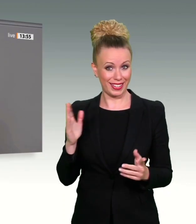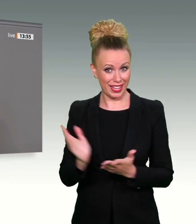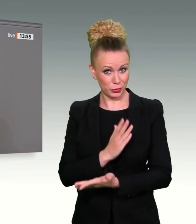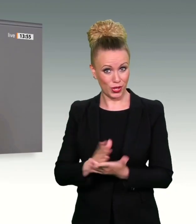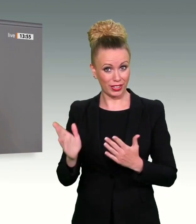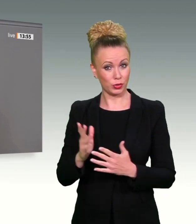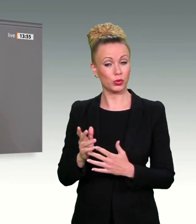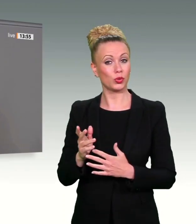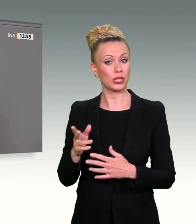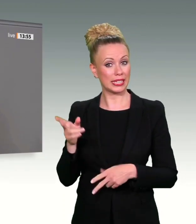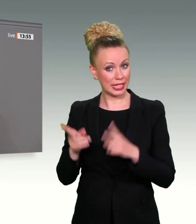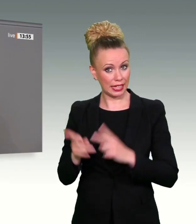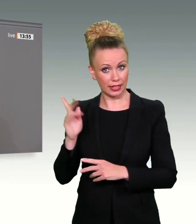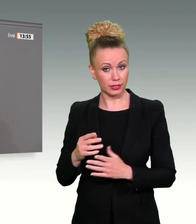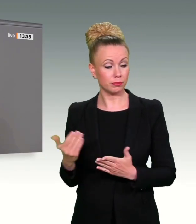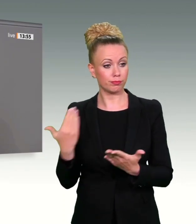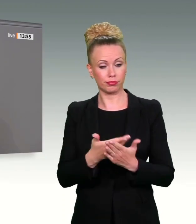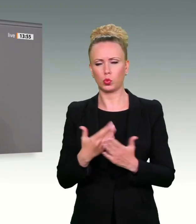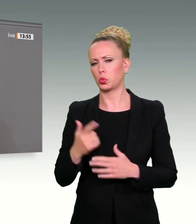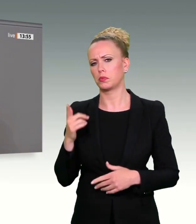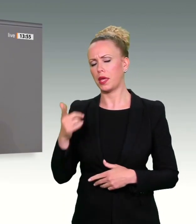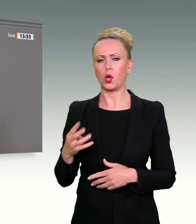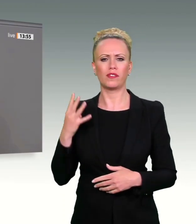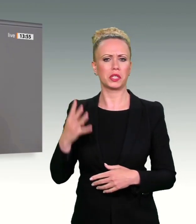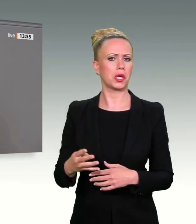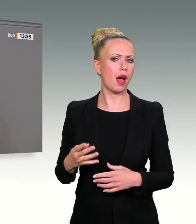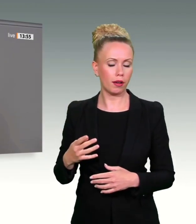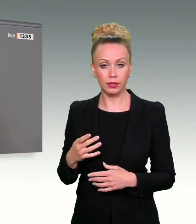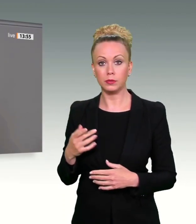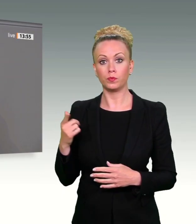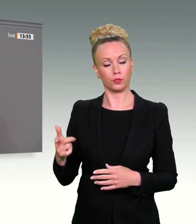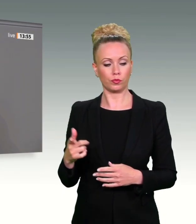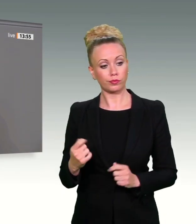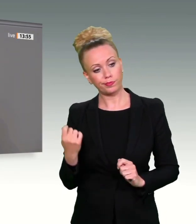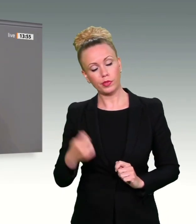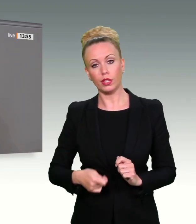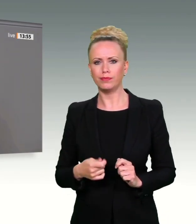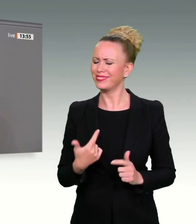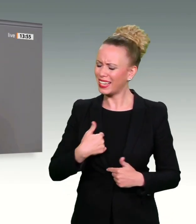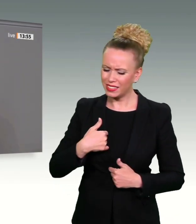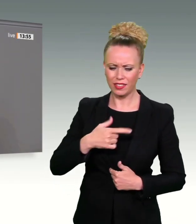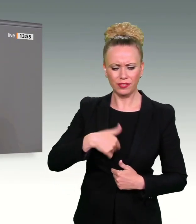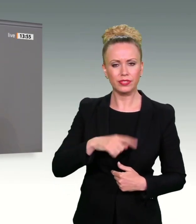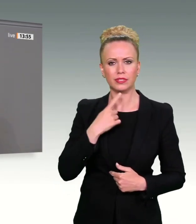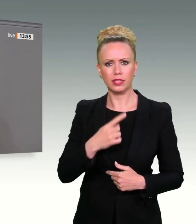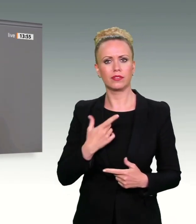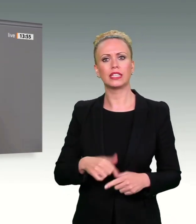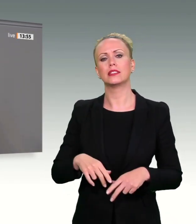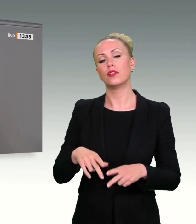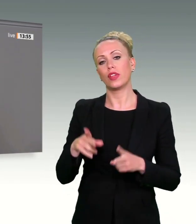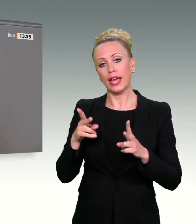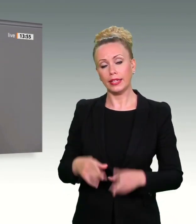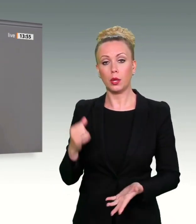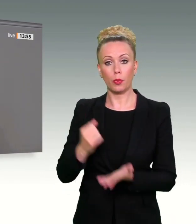Vierjahrestakt von den Gerichten einkassiert werden, geben wir den Sicherheitsbehörden rechtssichere Instrumente an der Hand.